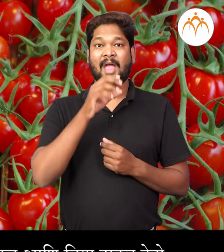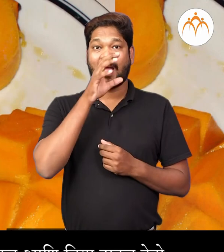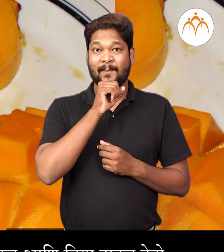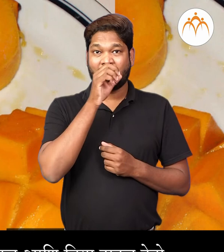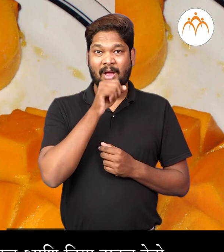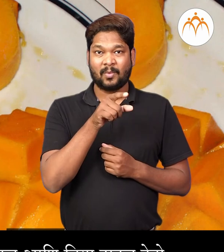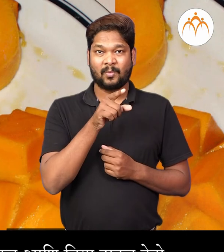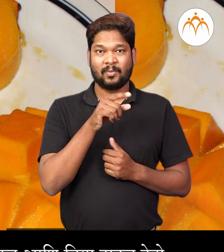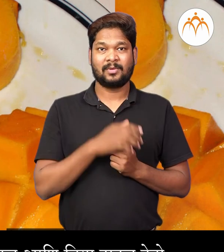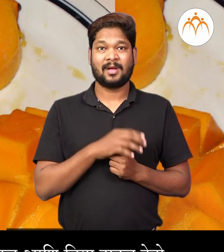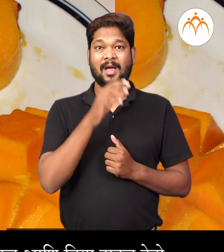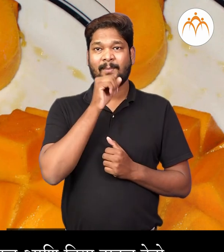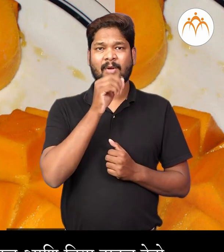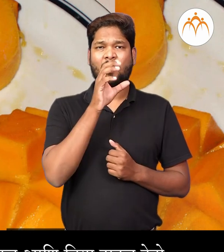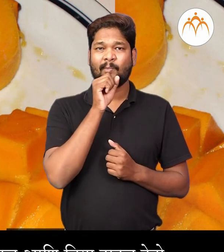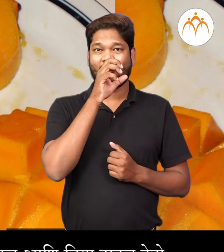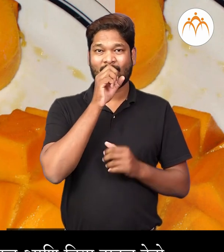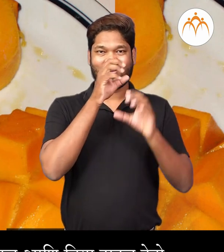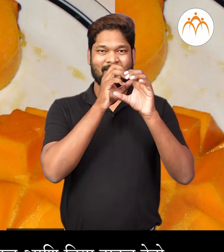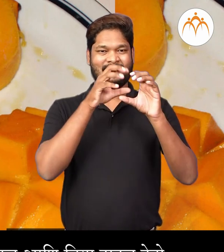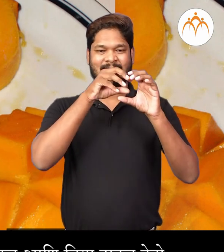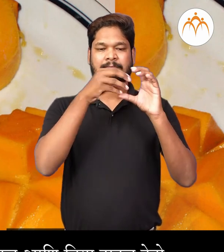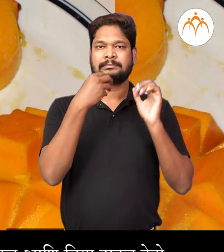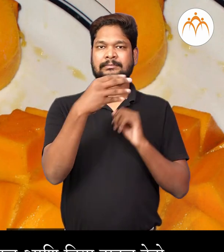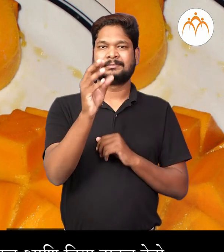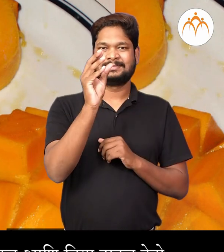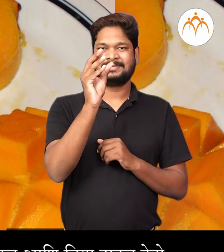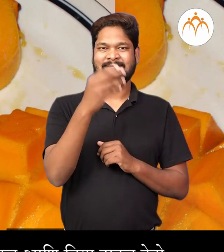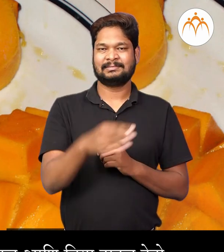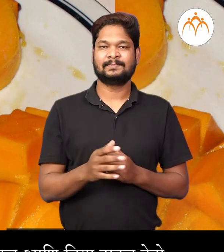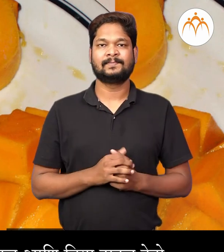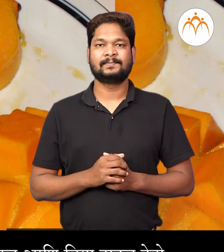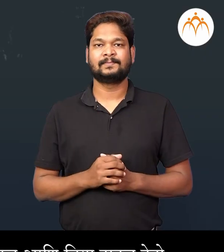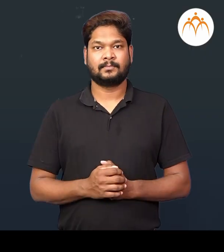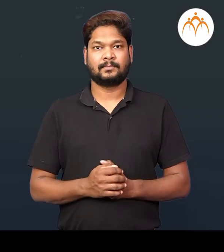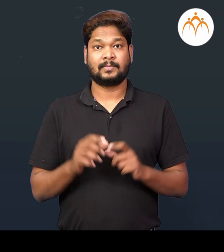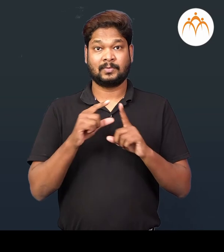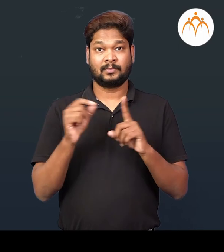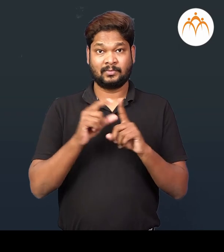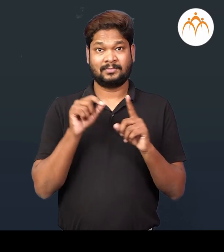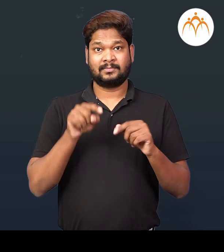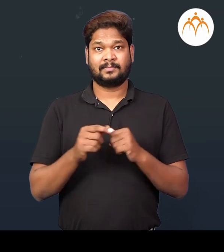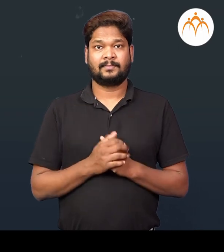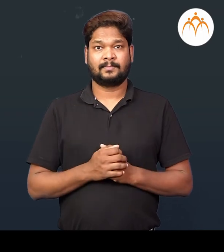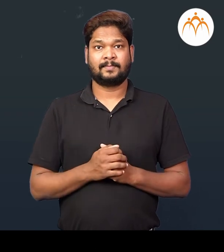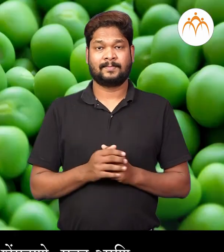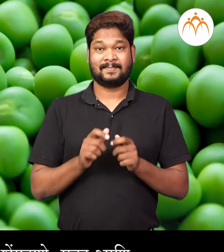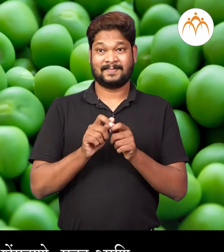खातो। तर आम्ब्याचा फक्त गर खाऊन साल आणी बिया टाकून देतो। कुरूती,